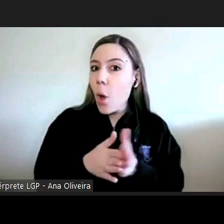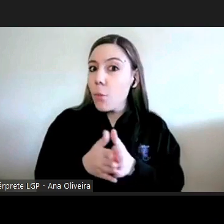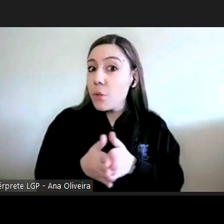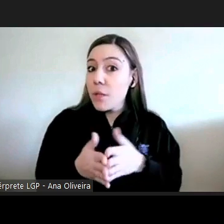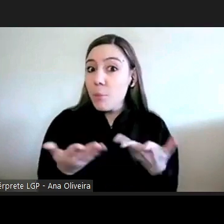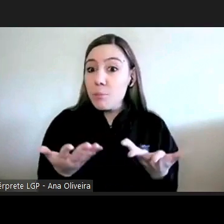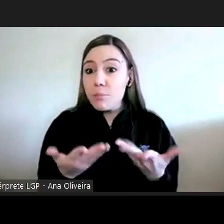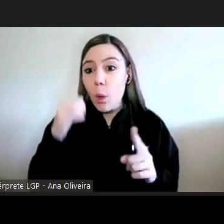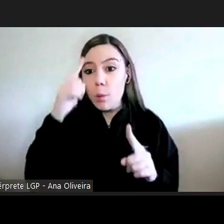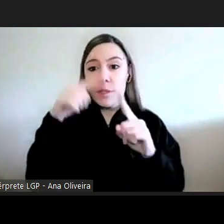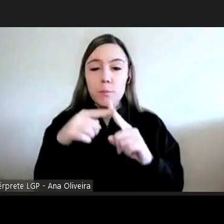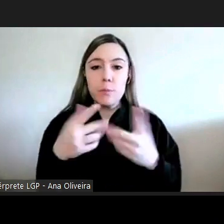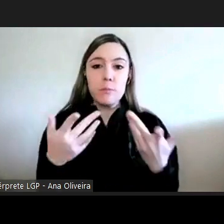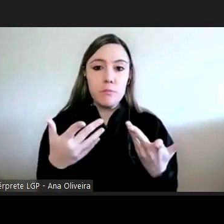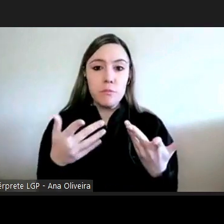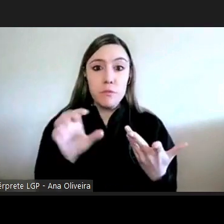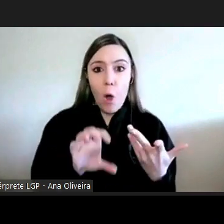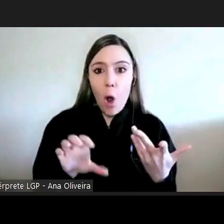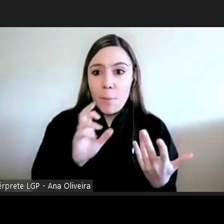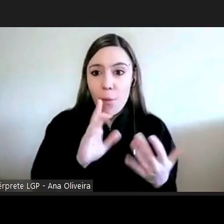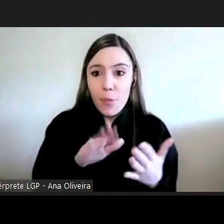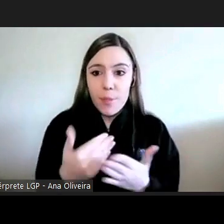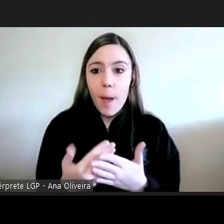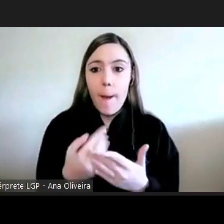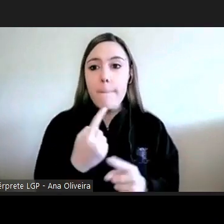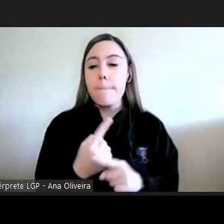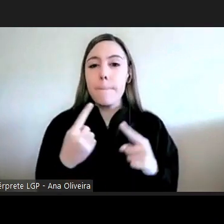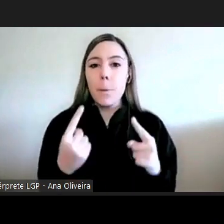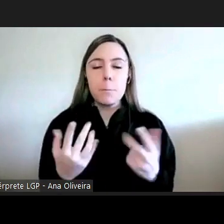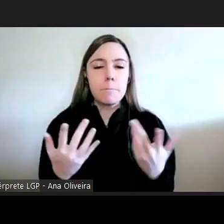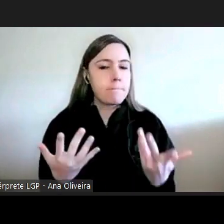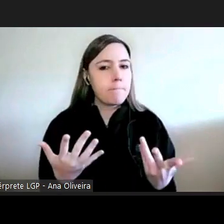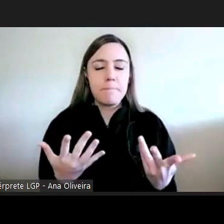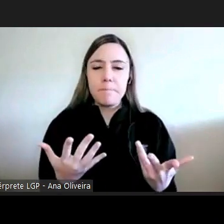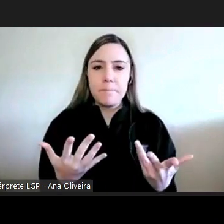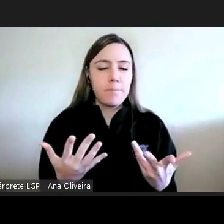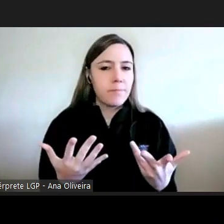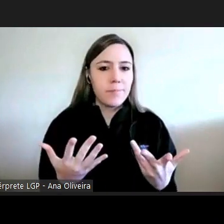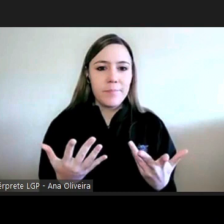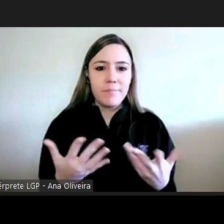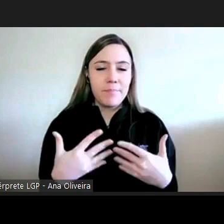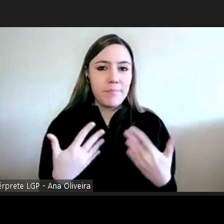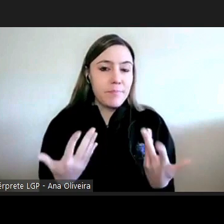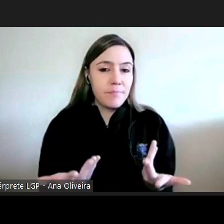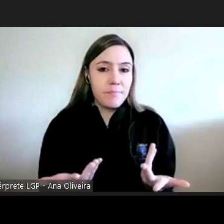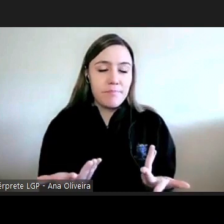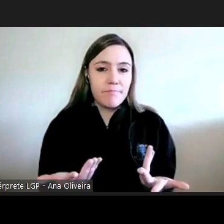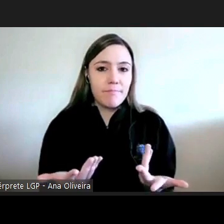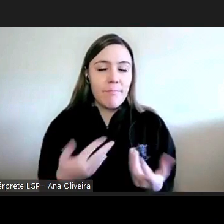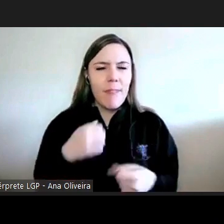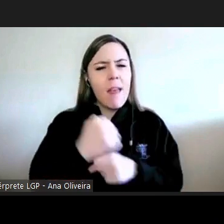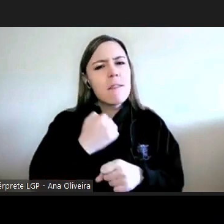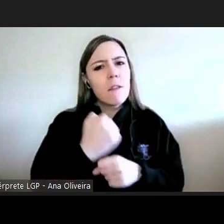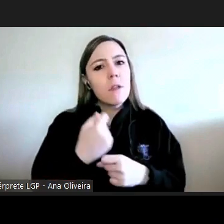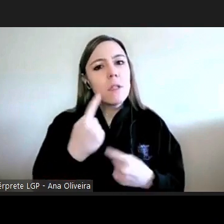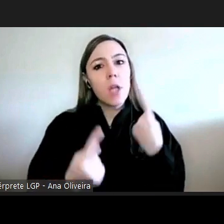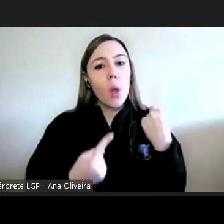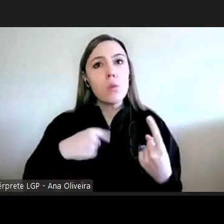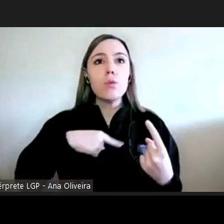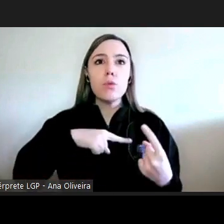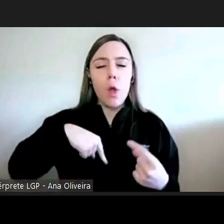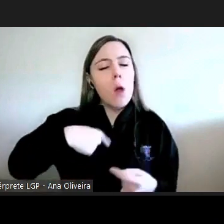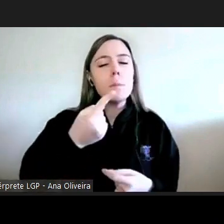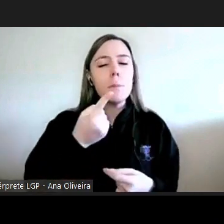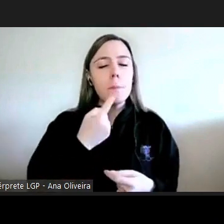respondida porque porque há há há há serviços onde vamos dando conta